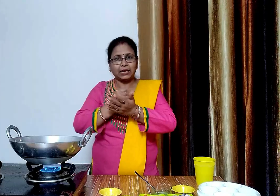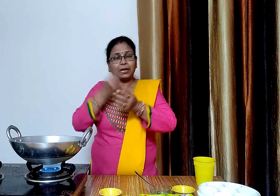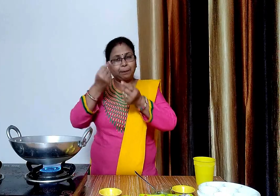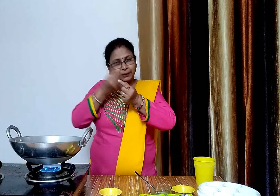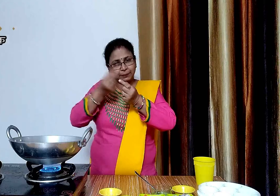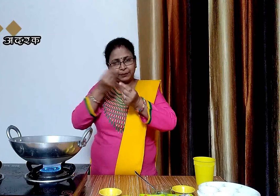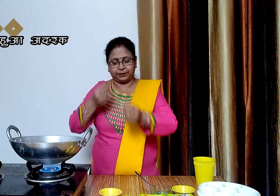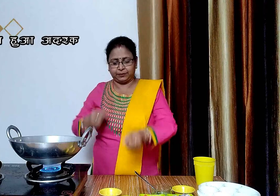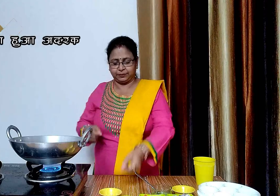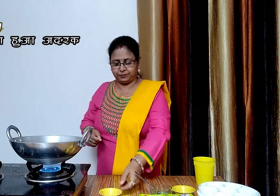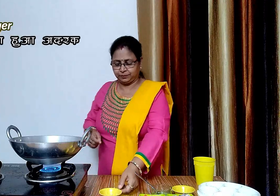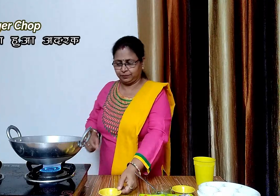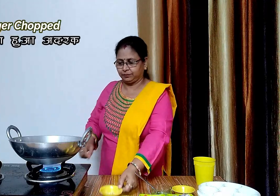बारी कड़ा हुआ अद्रक